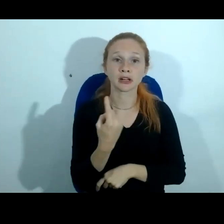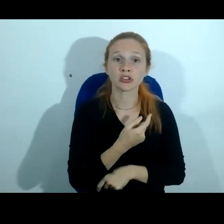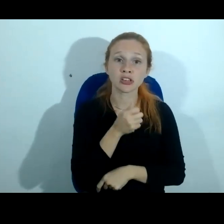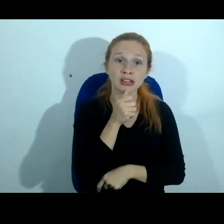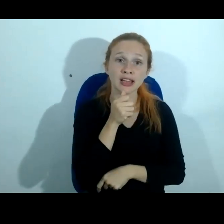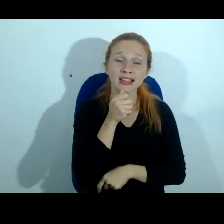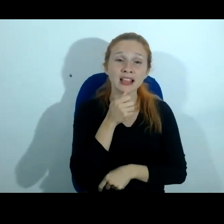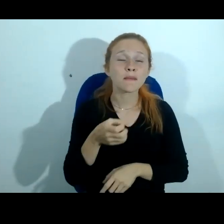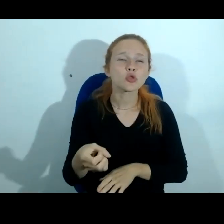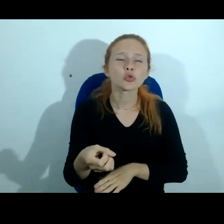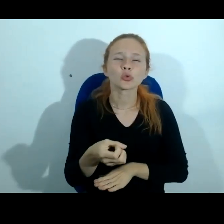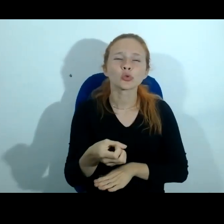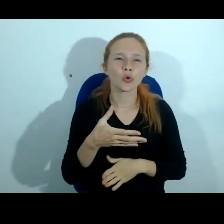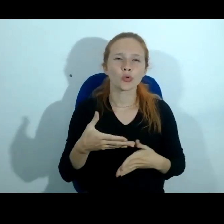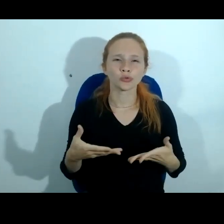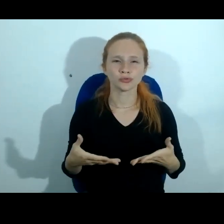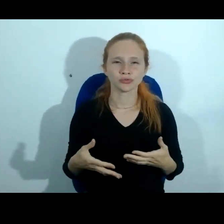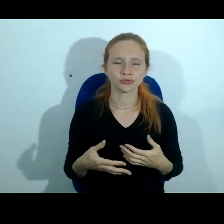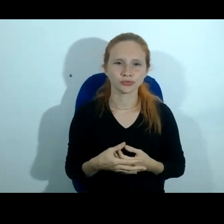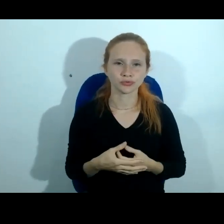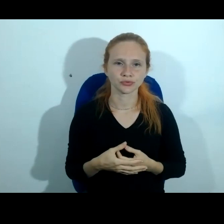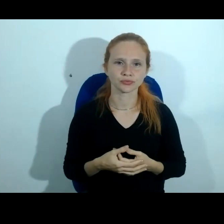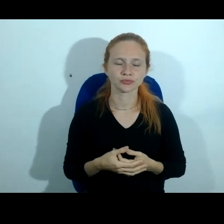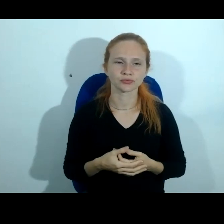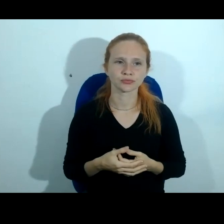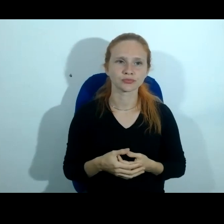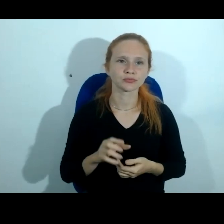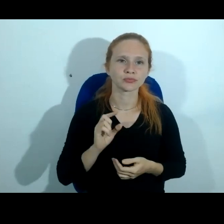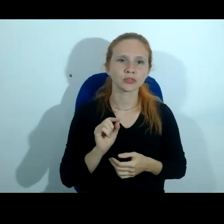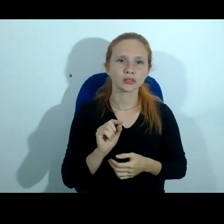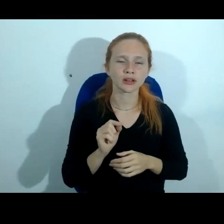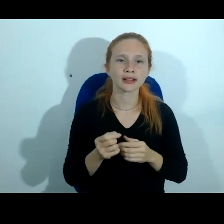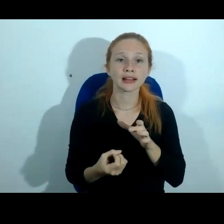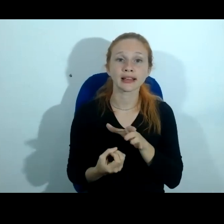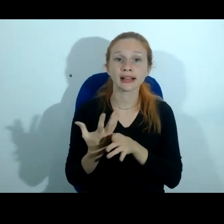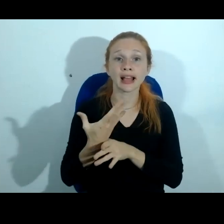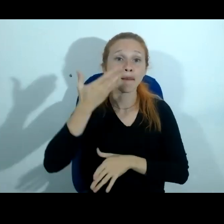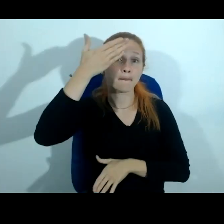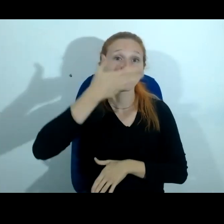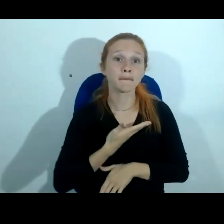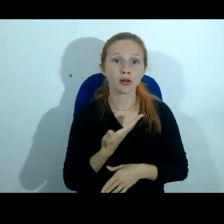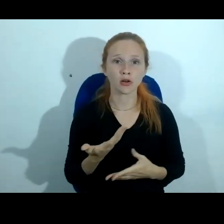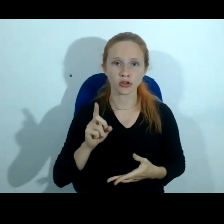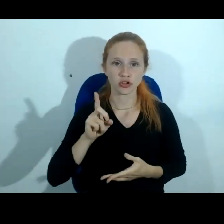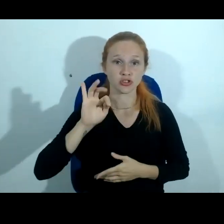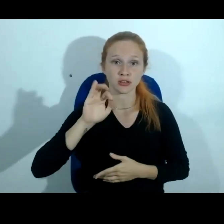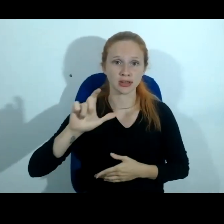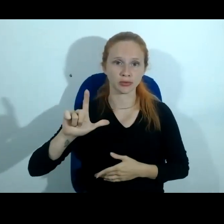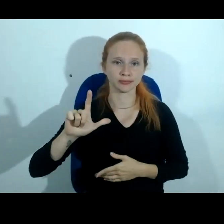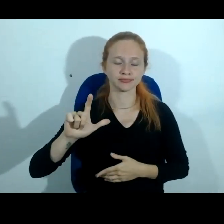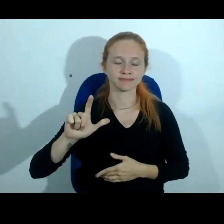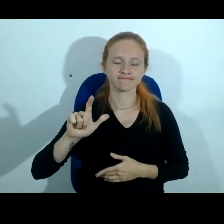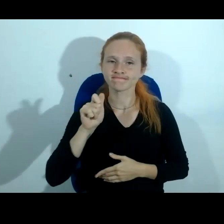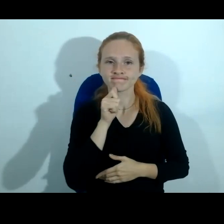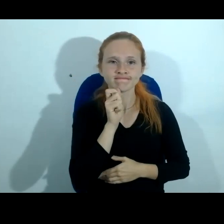prematuro no que se refere justamente a produção desse tipo de prova dessa prova digital a gente ainda não